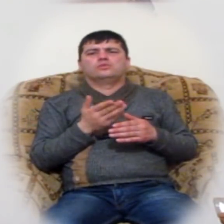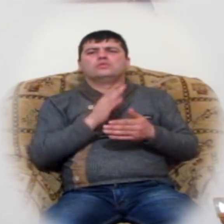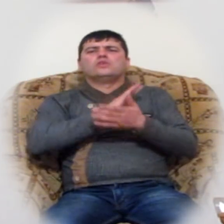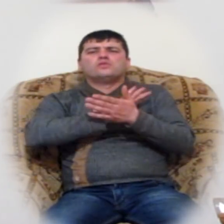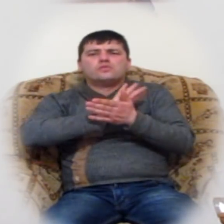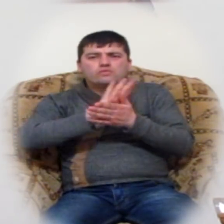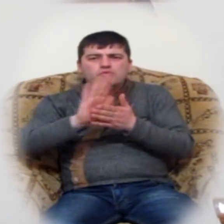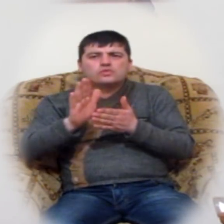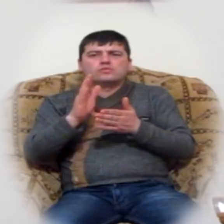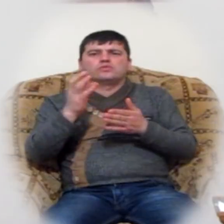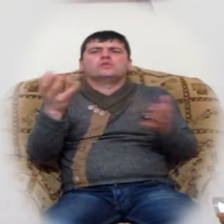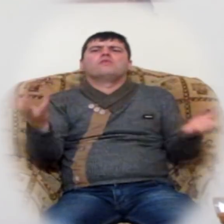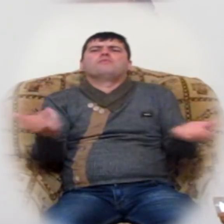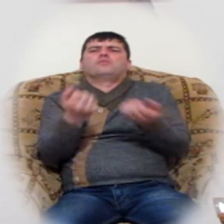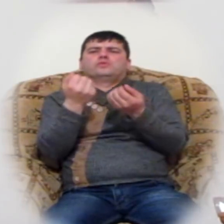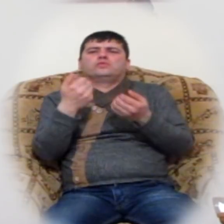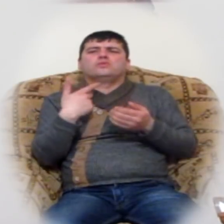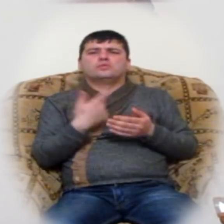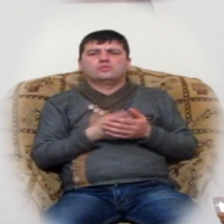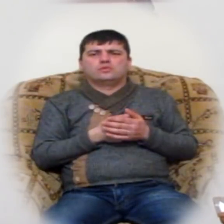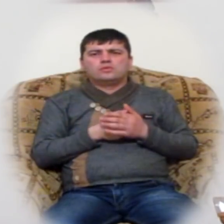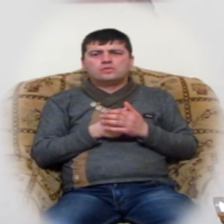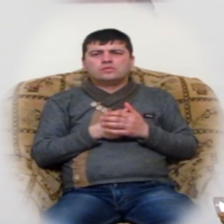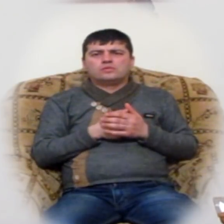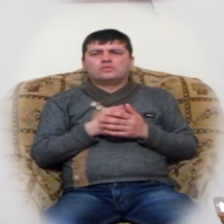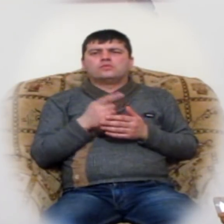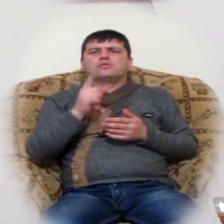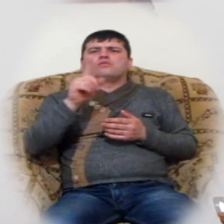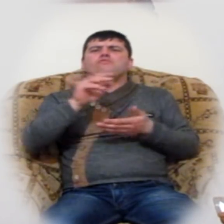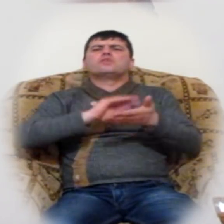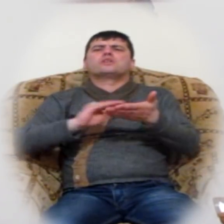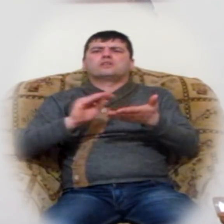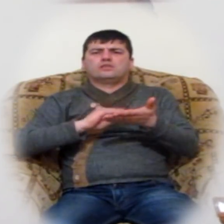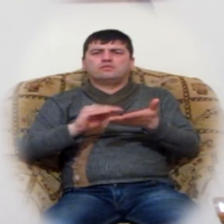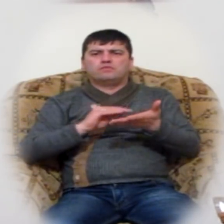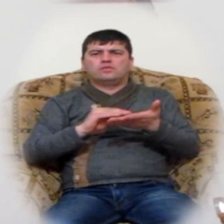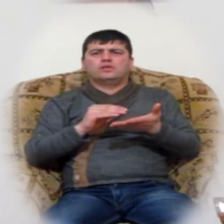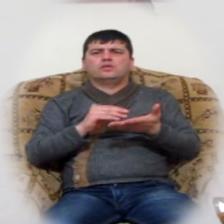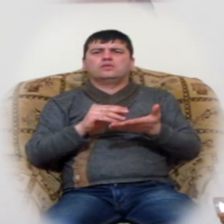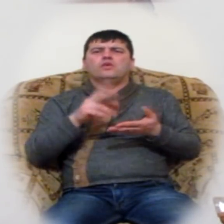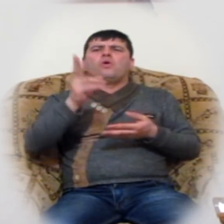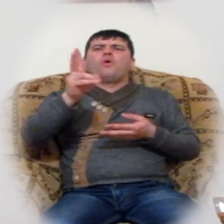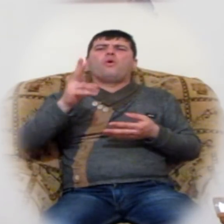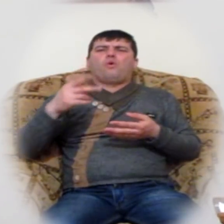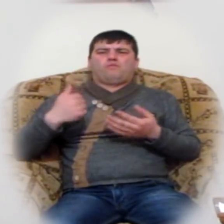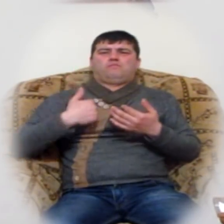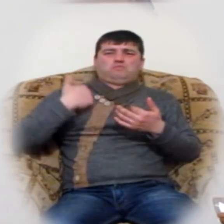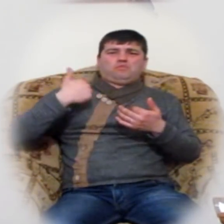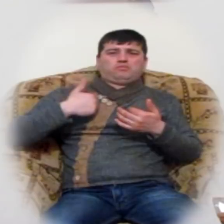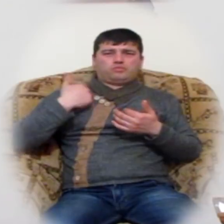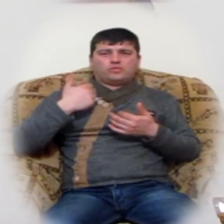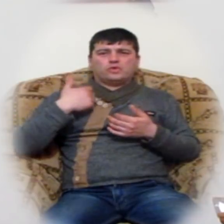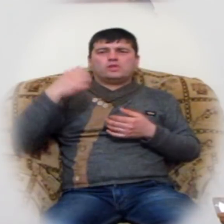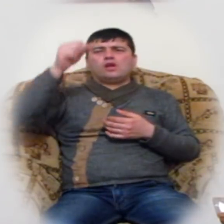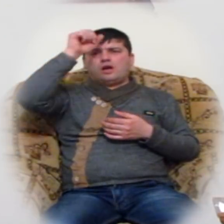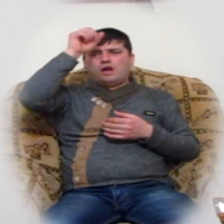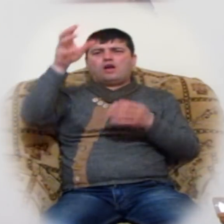ուն ու պեշկություն։ Որ իշպես գրվաց է, նա որ պարտեն նում է, տերով պարտեն նա։